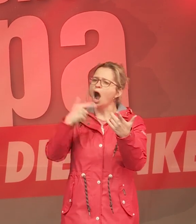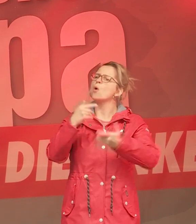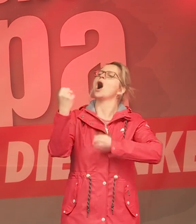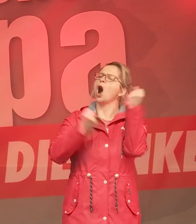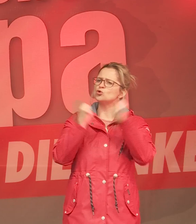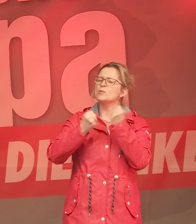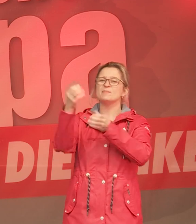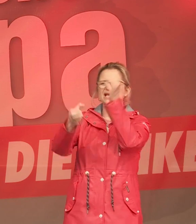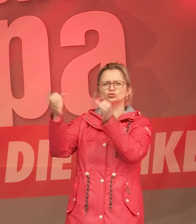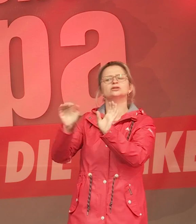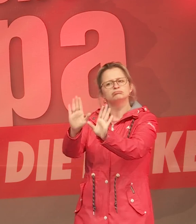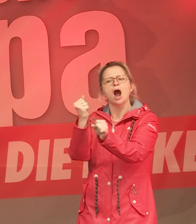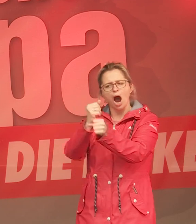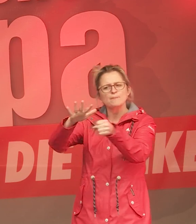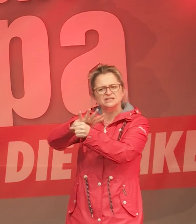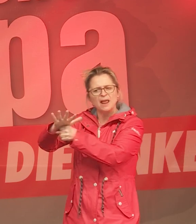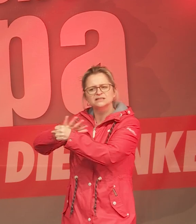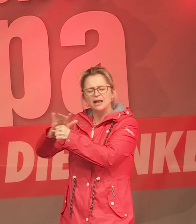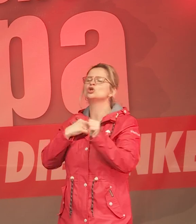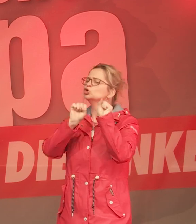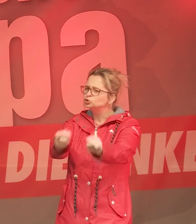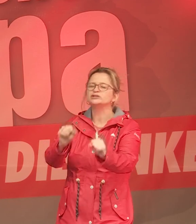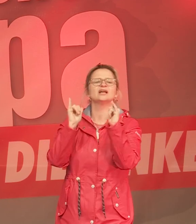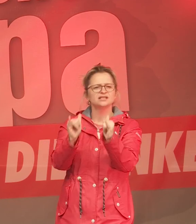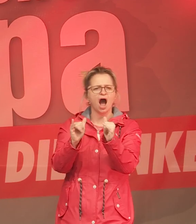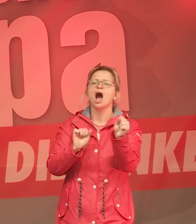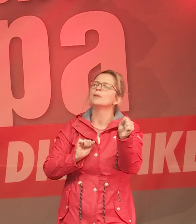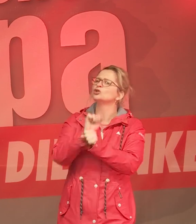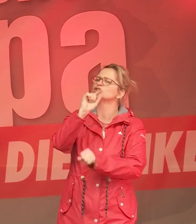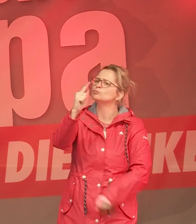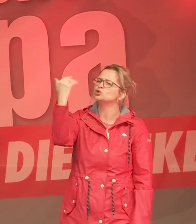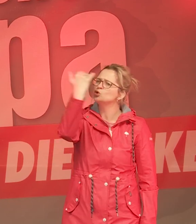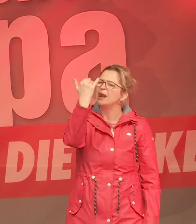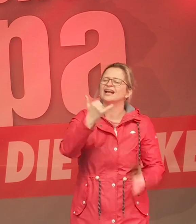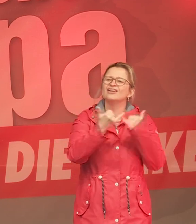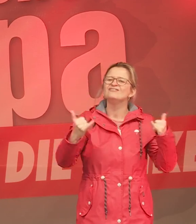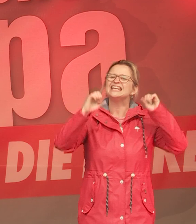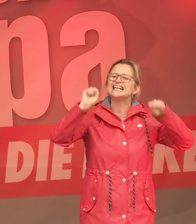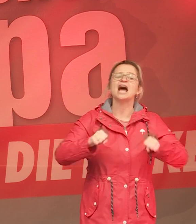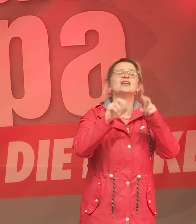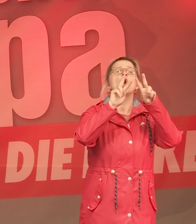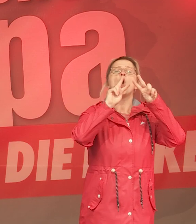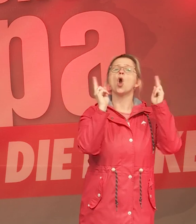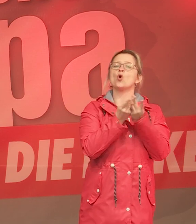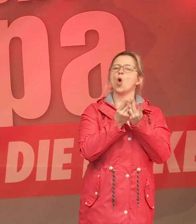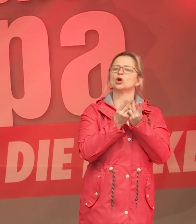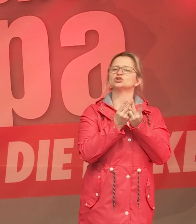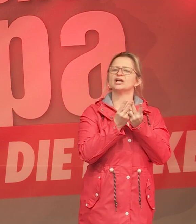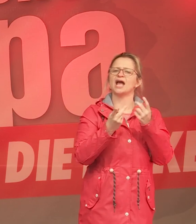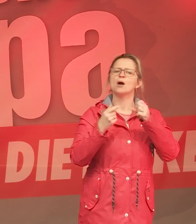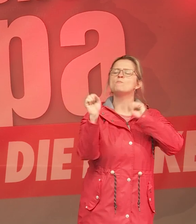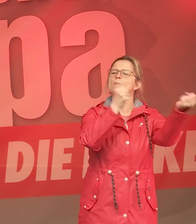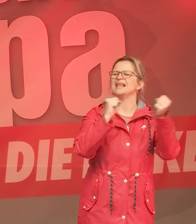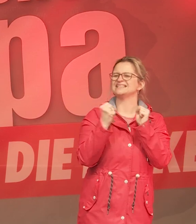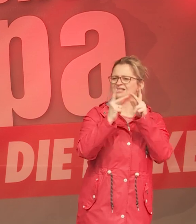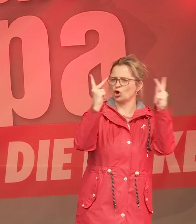Automobilindustrie zu schützen. Aber ich bin sehr dafür, ökologische Mobilitätskonzepte zu machen. Und das heißt eben